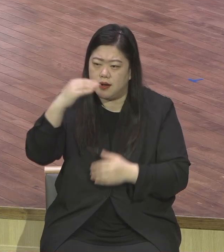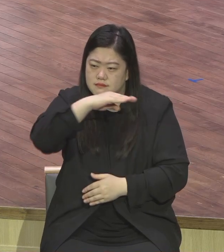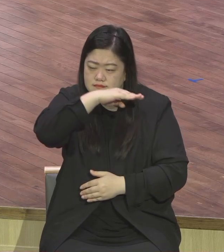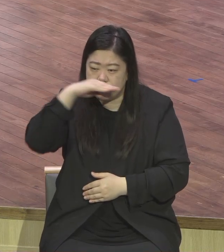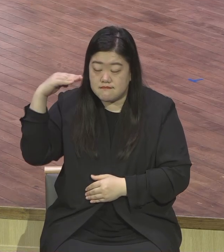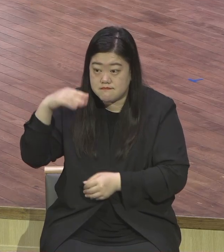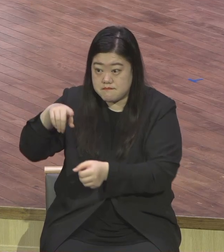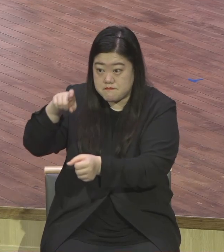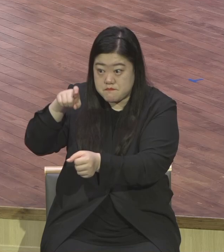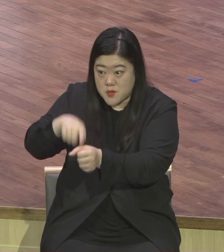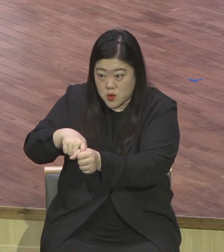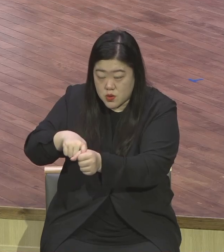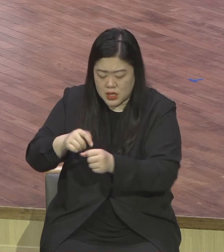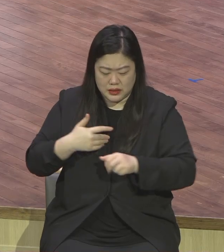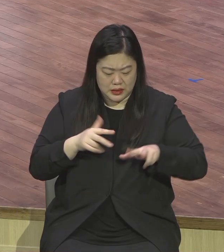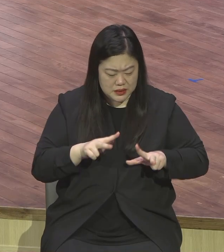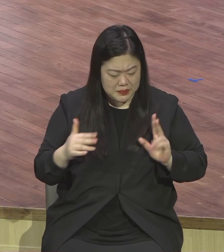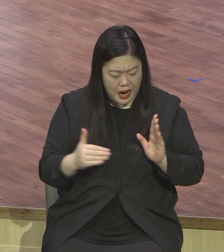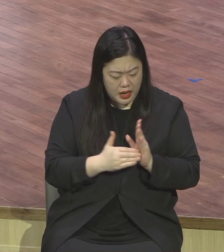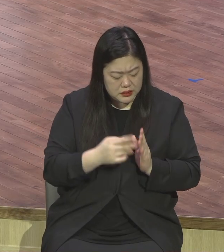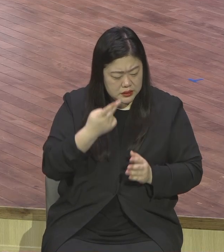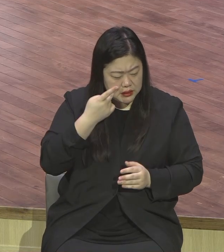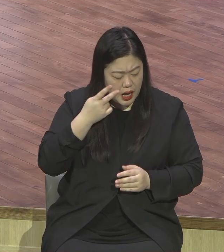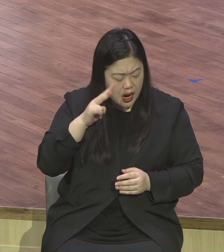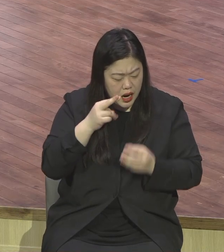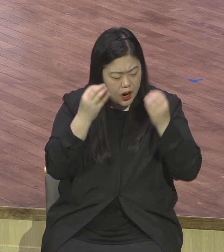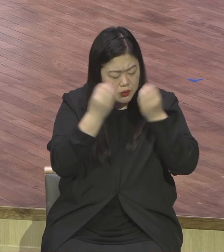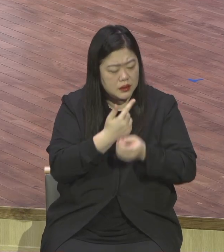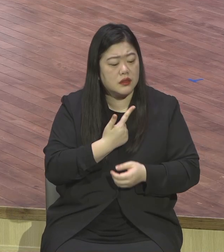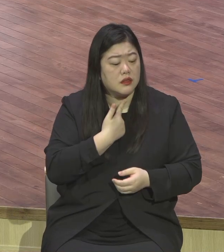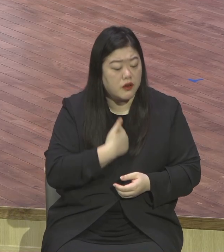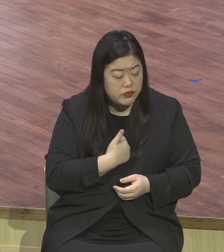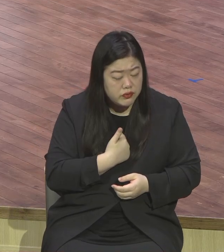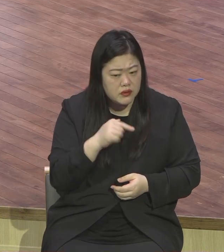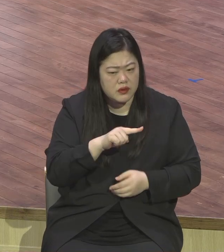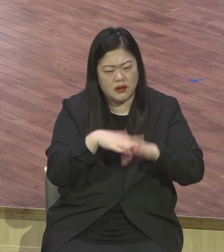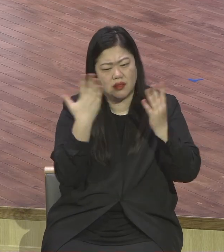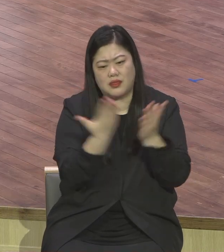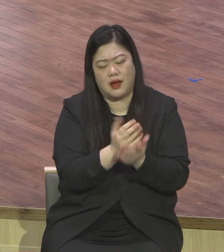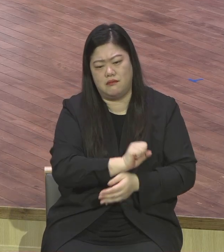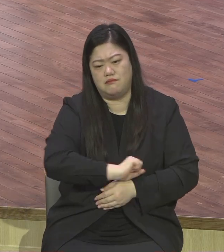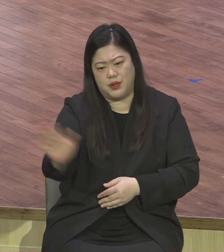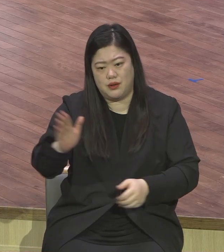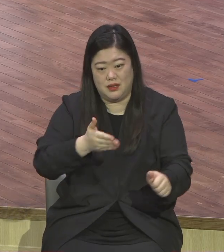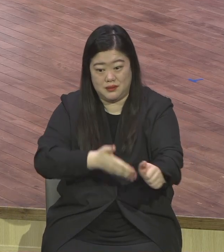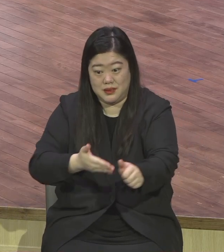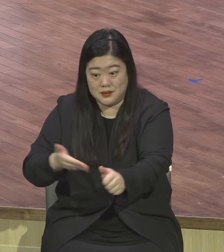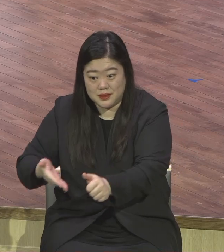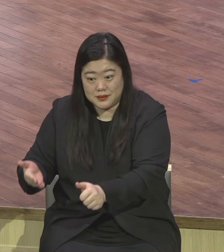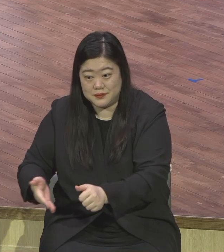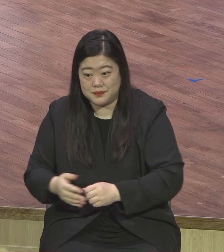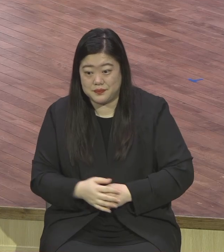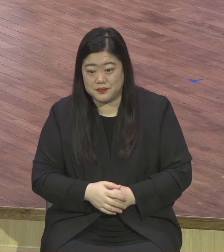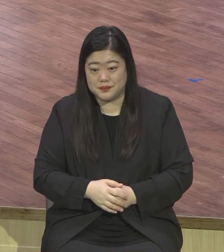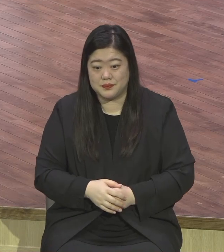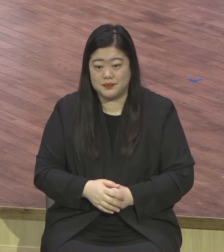잘못된 오해가 있으면 푸는 시간 되기 바랍니다. 그리고 여기에 더 나아가서